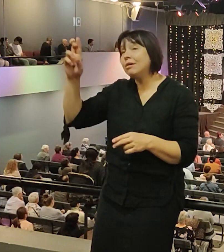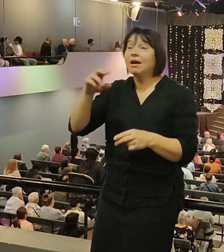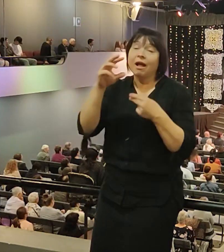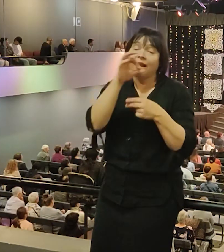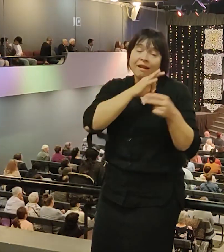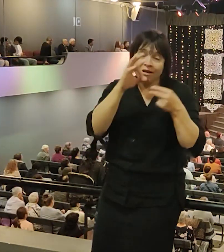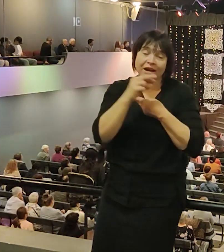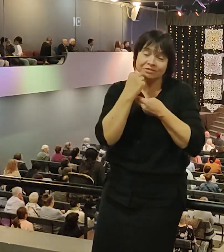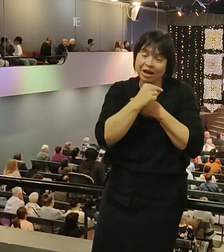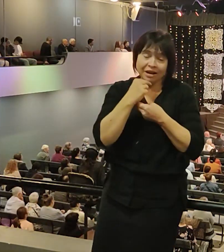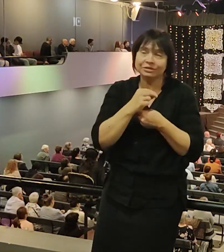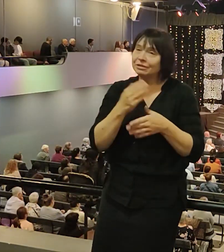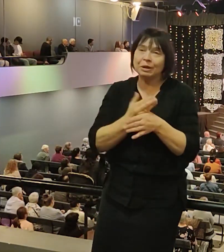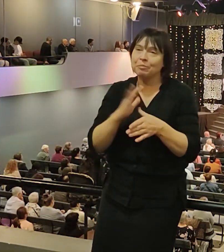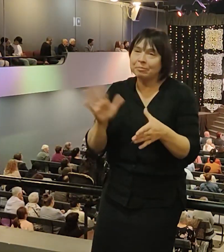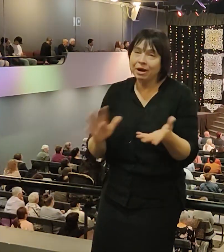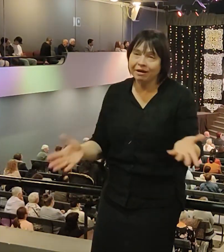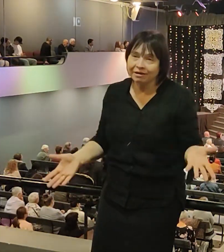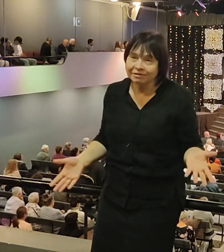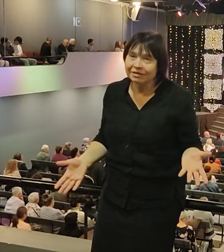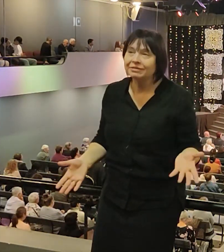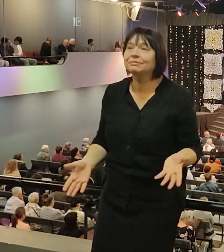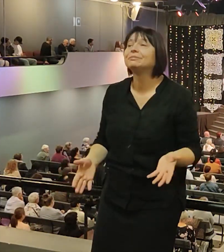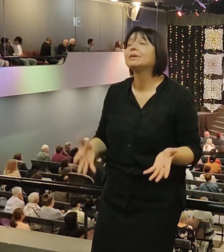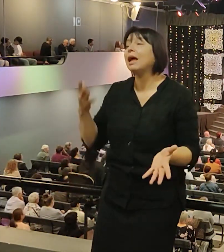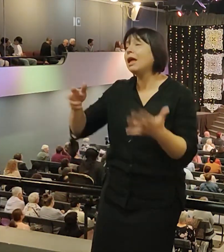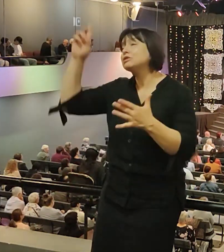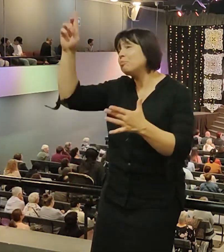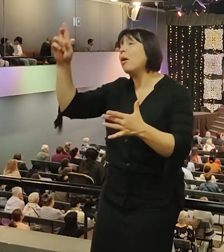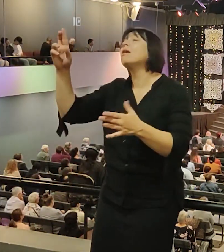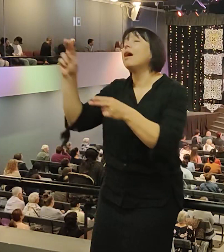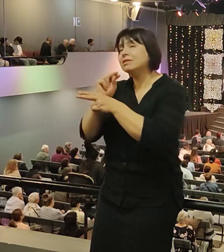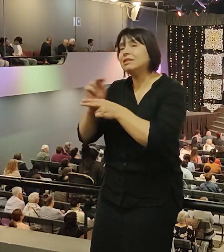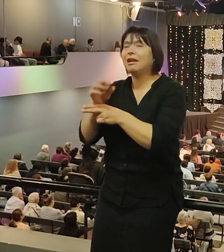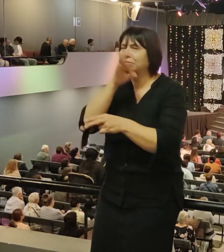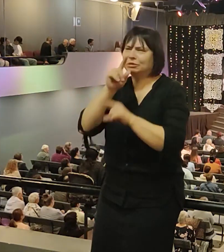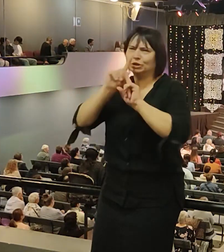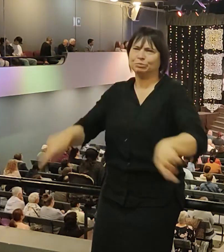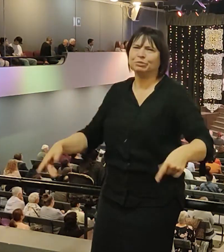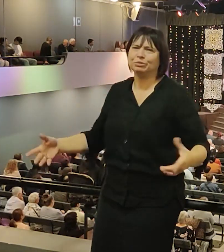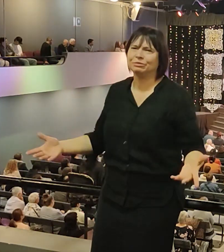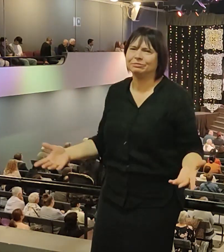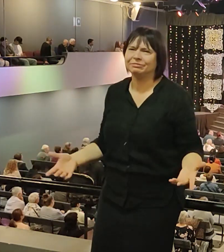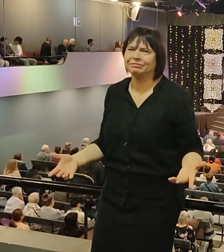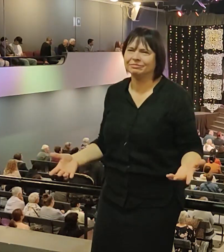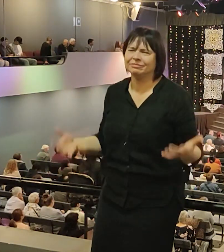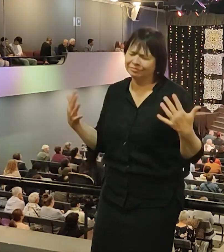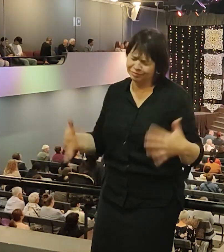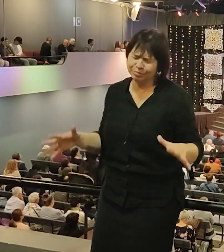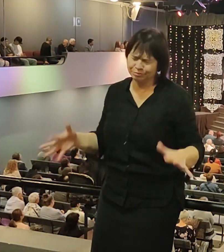завтра меняет мнение. Держи, держи, держать нечего, если Господь исцелил. Я говорю, Он же не меняет каждый день свое мнение.